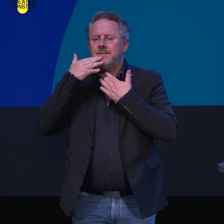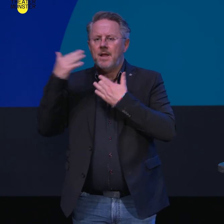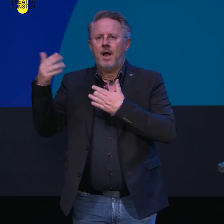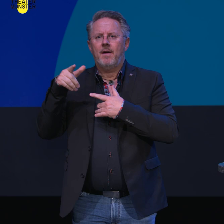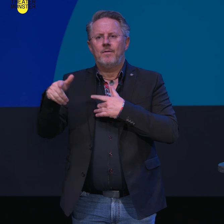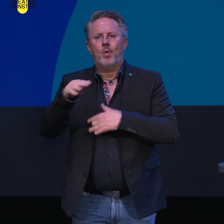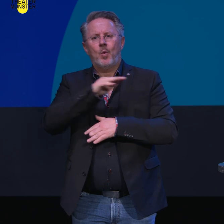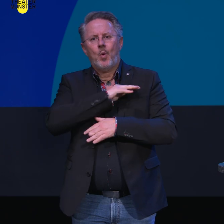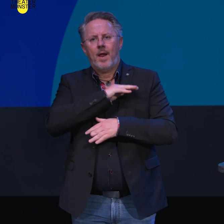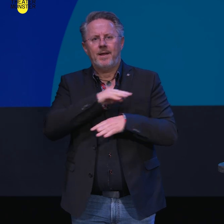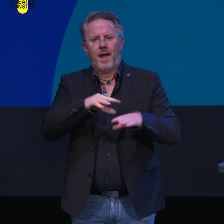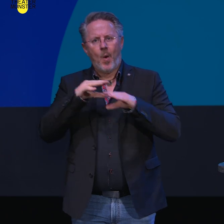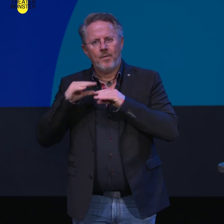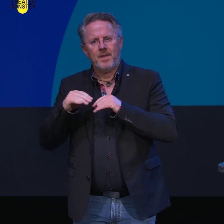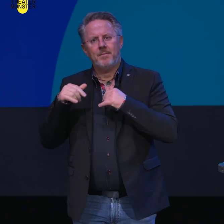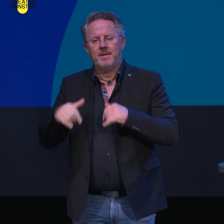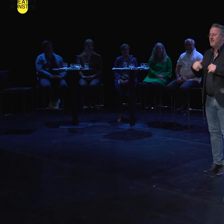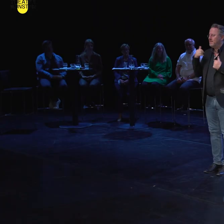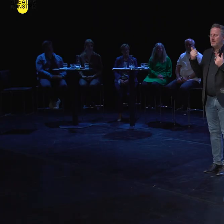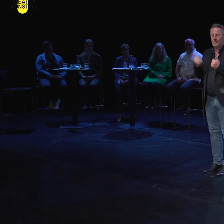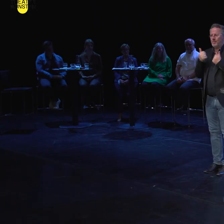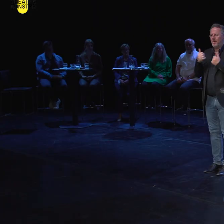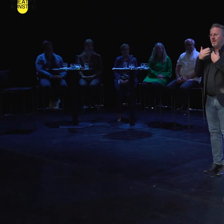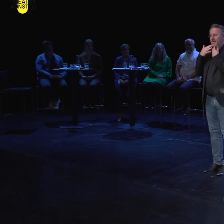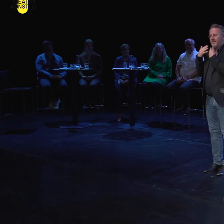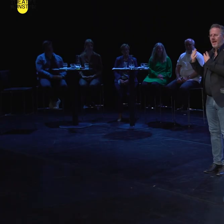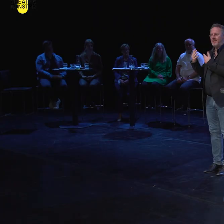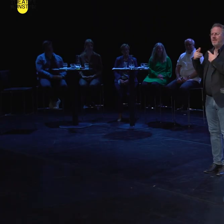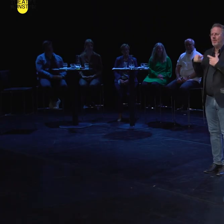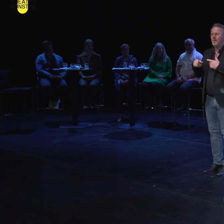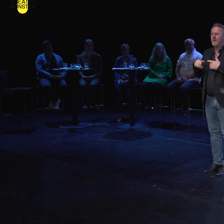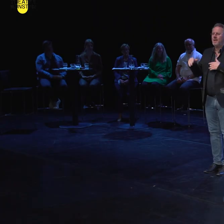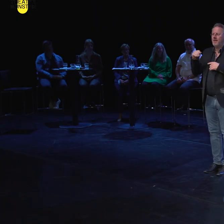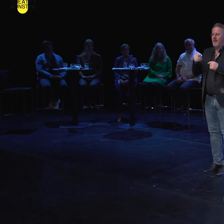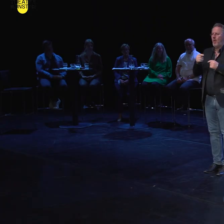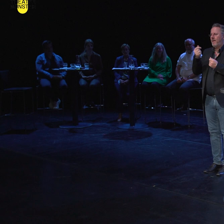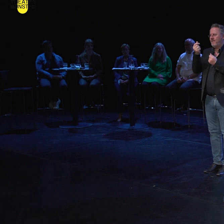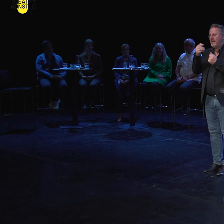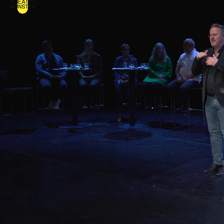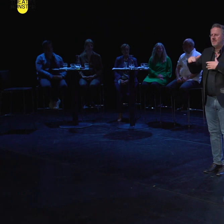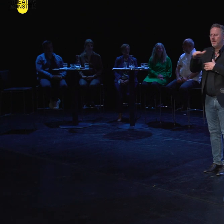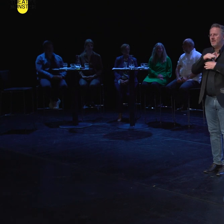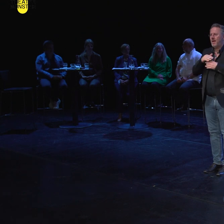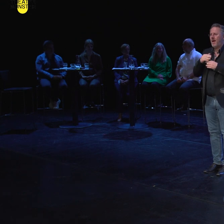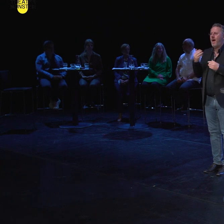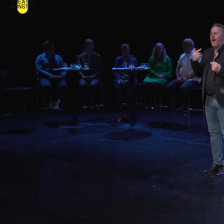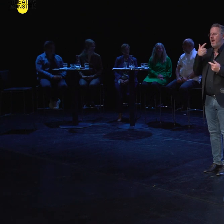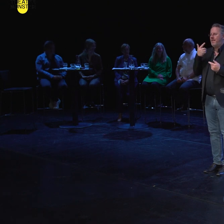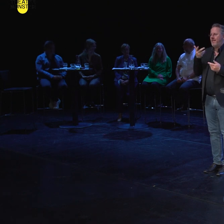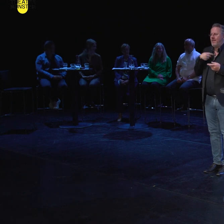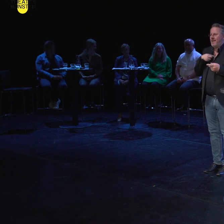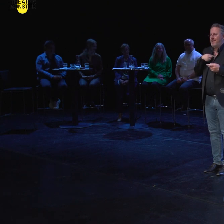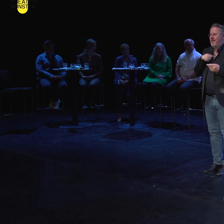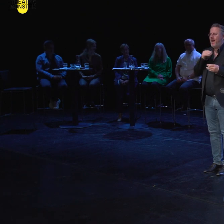kollegiale Aufnahme, die sie uns bereitet hat. Sie hat nun noch abschließend Informationen aus dem Bereich der Finanzen, des Abowesens und